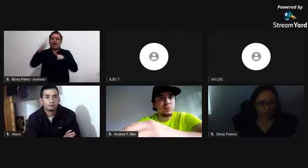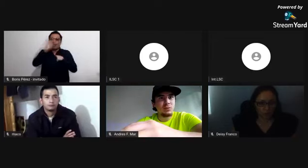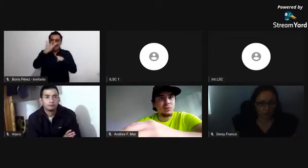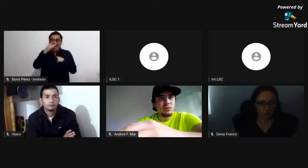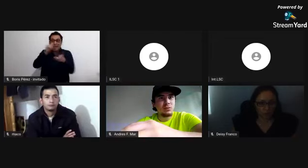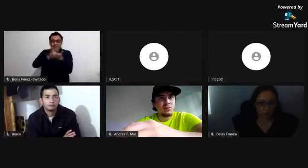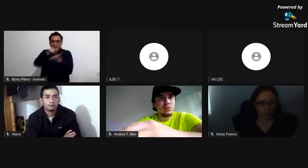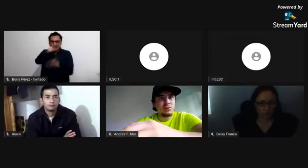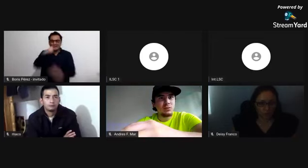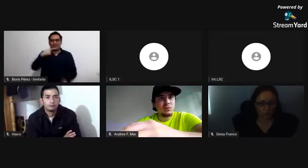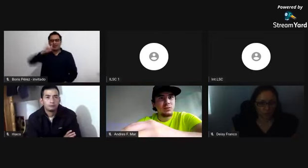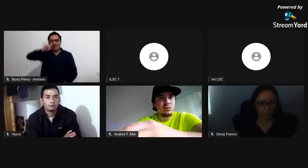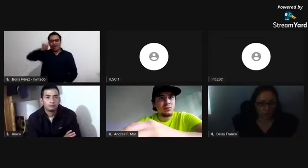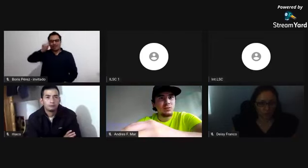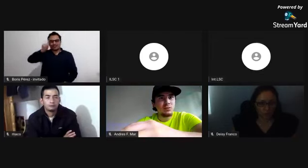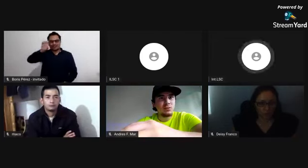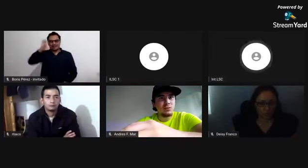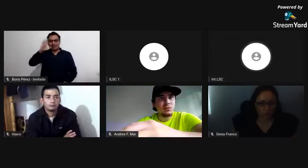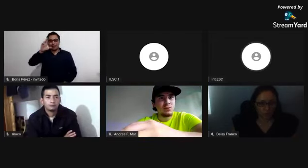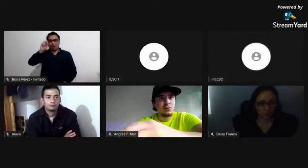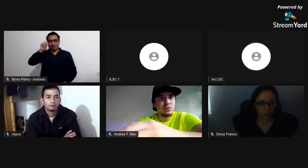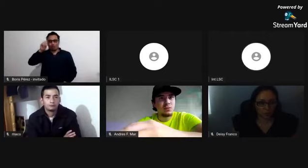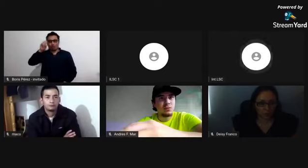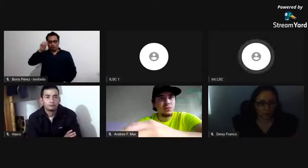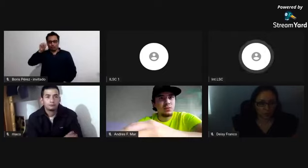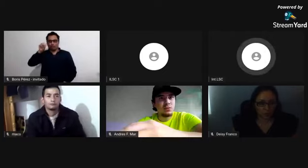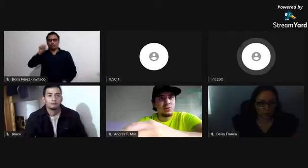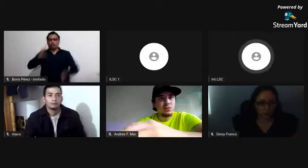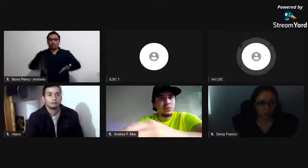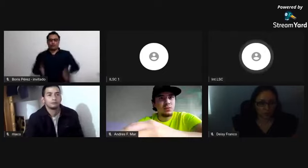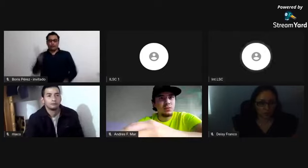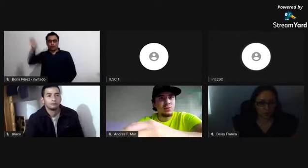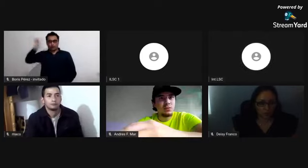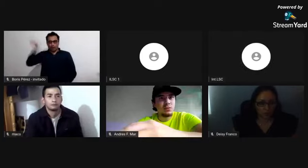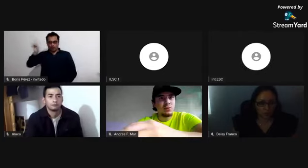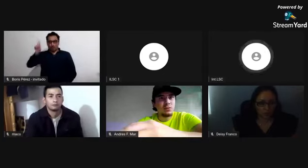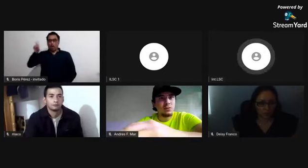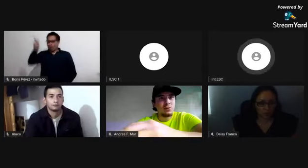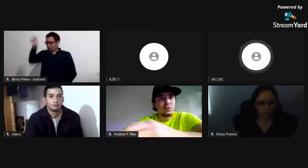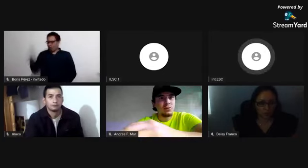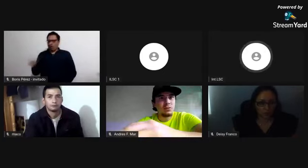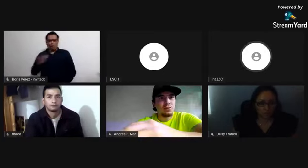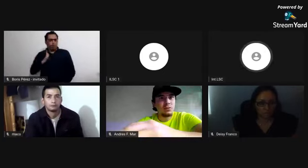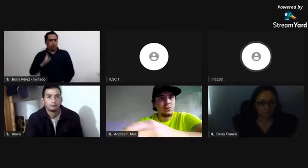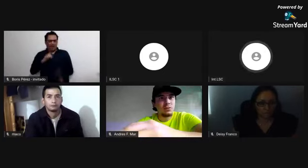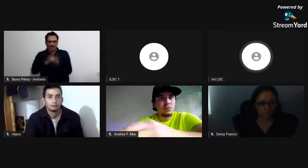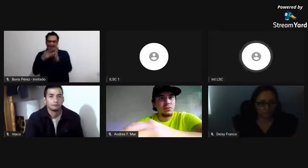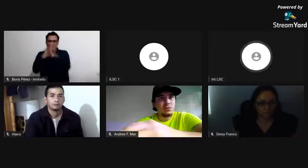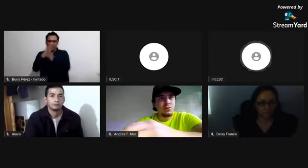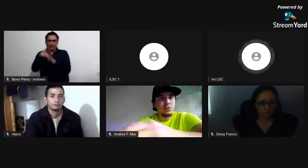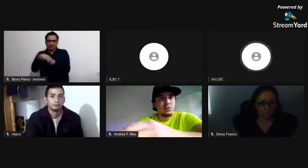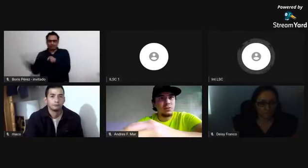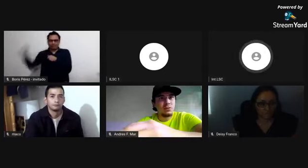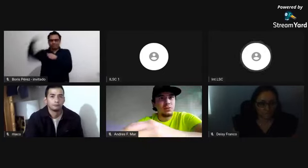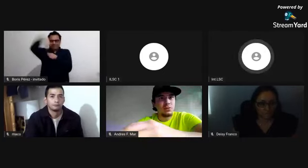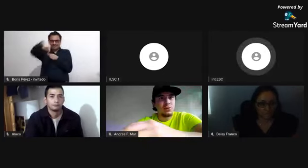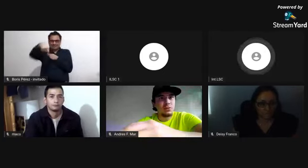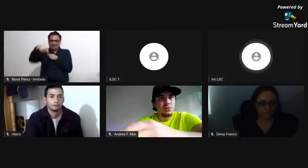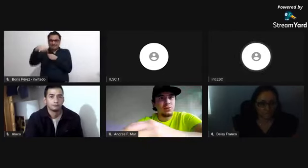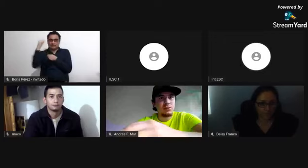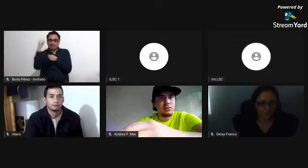Sí, precisamente el José Rondón, José Rondón que yo les comentaba, nació en